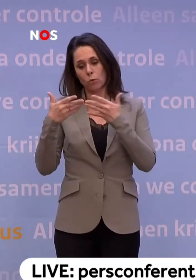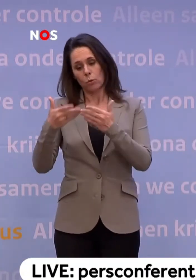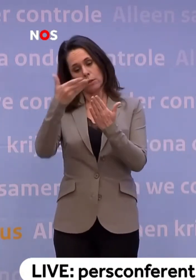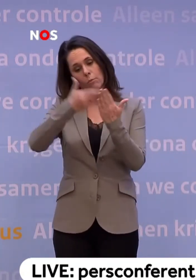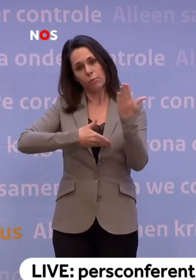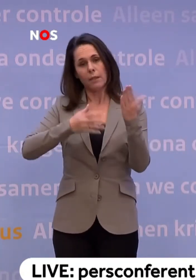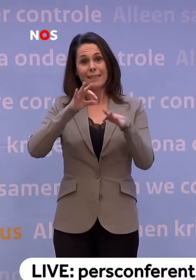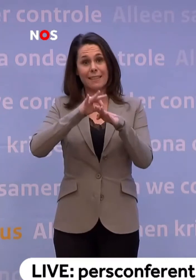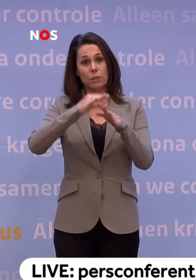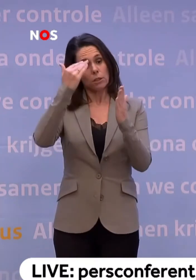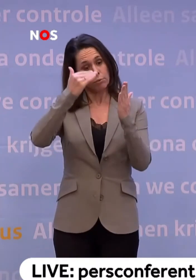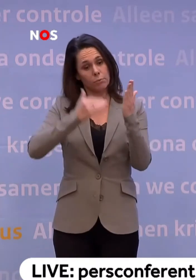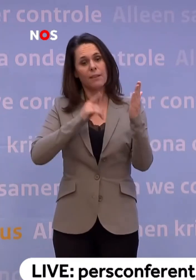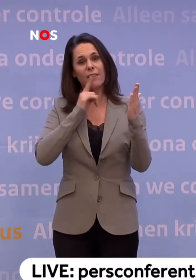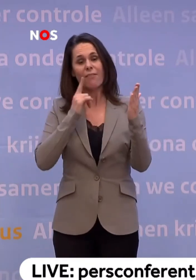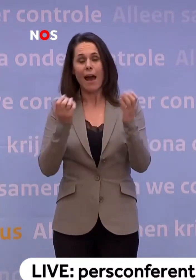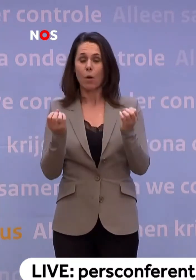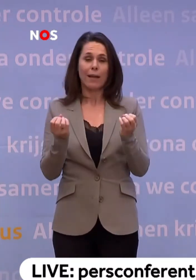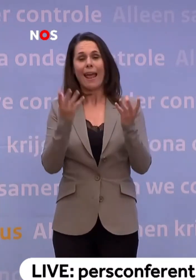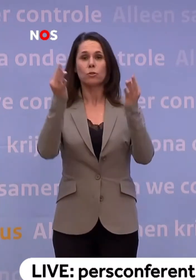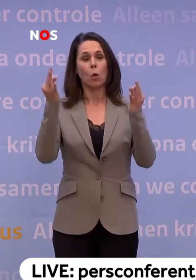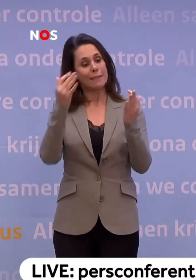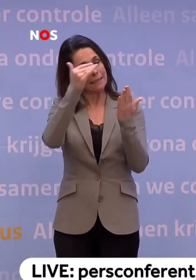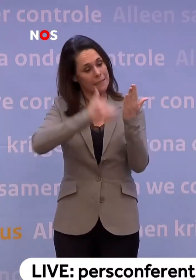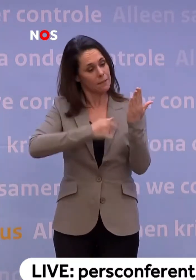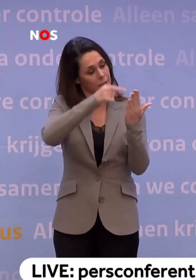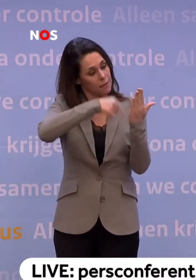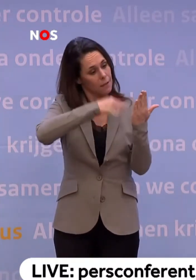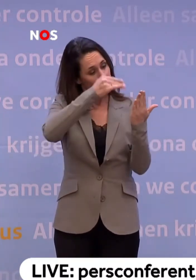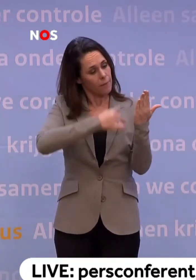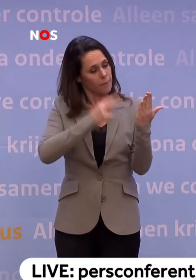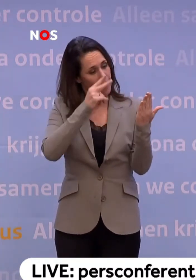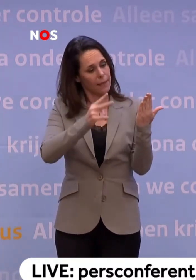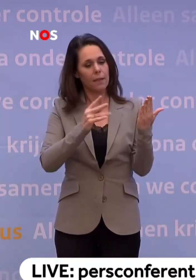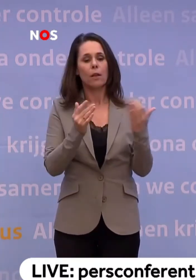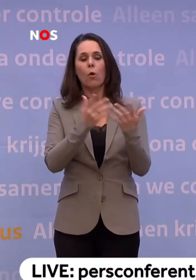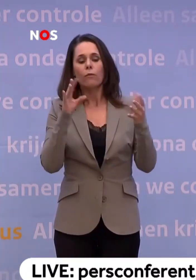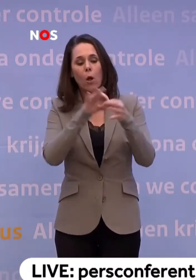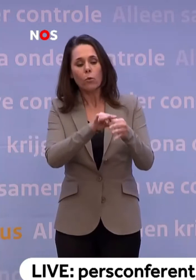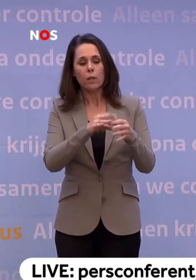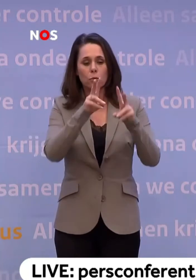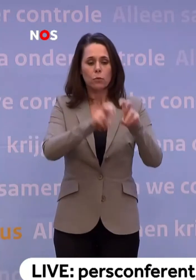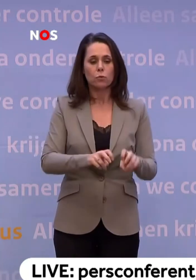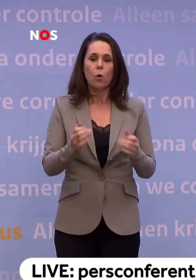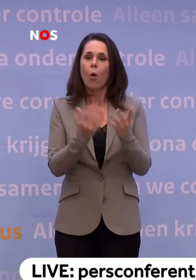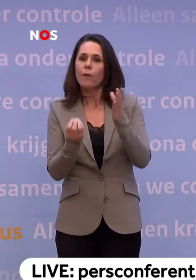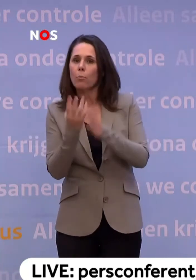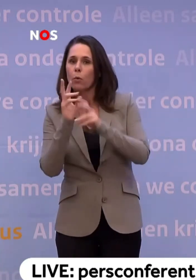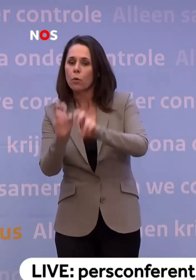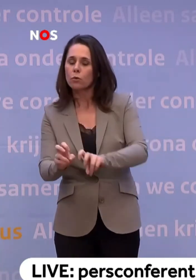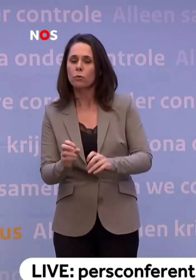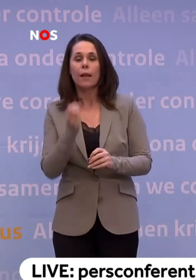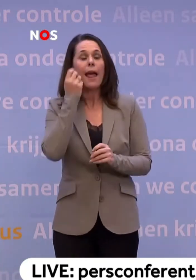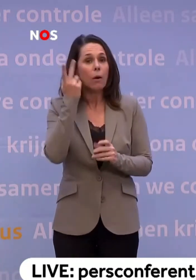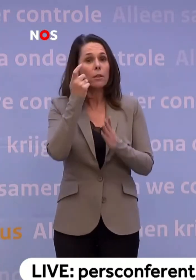zie je nogal wat ziektes voorbij komen, exotisch en wel. En vervolgens werd er gekeken hoeveel contactonderzoek... ...hoeveel bronnenonderzoek is er gedaan. Iedere dag opnieuw kreeg